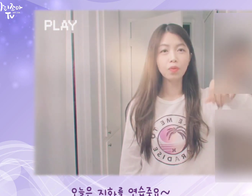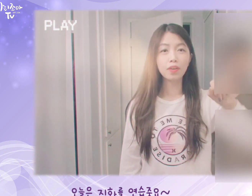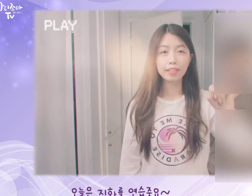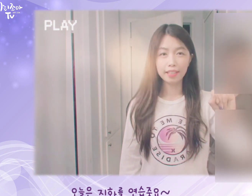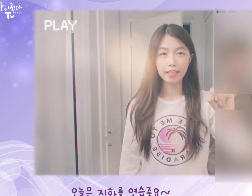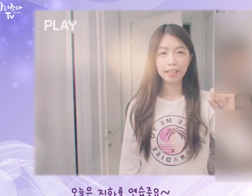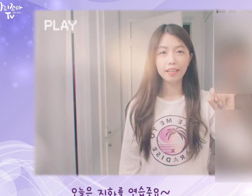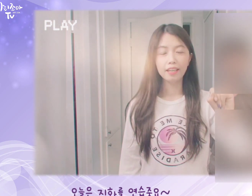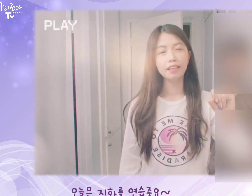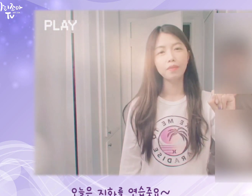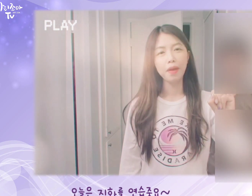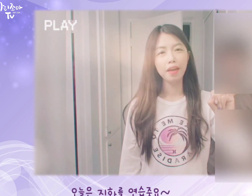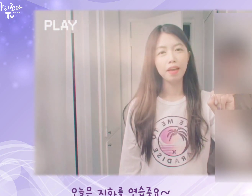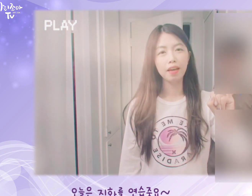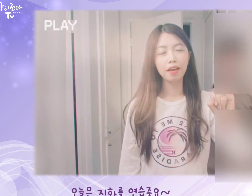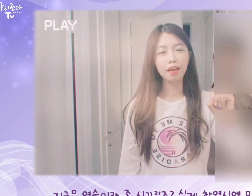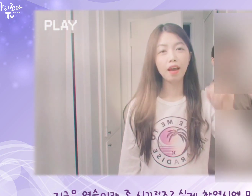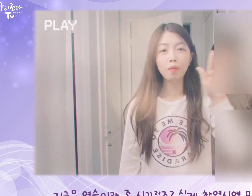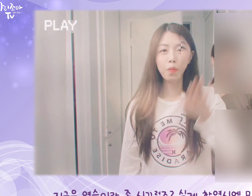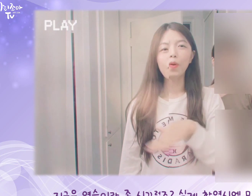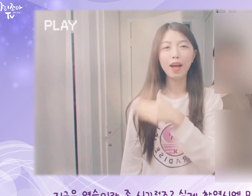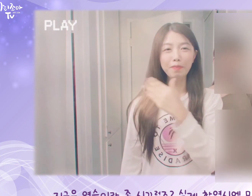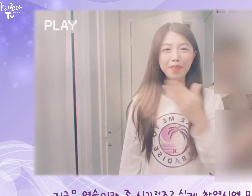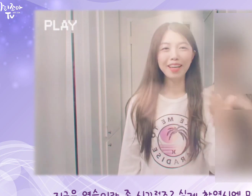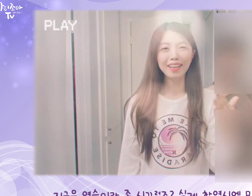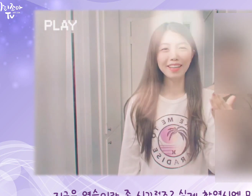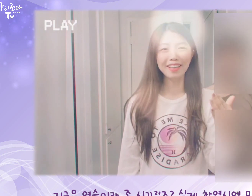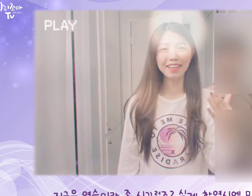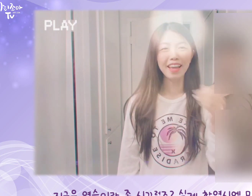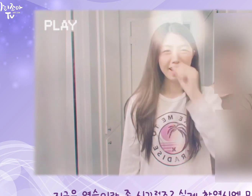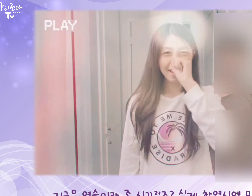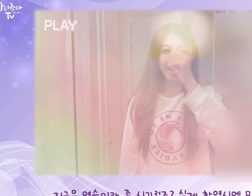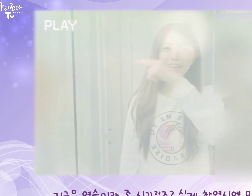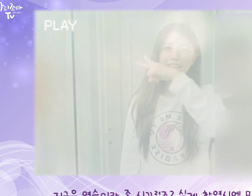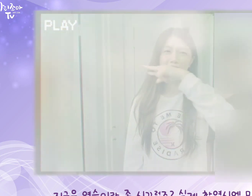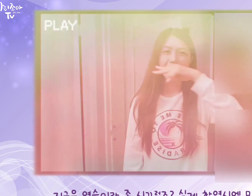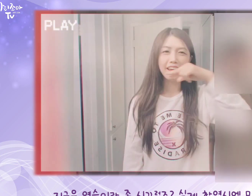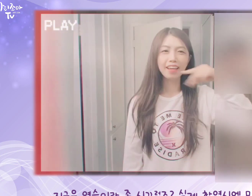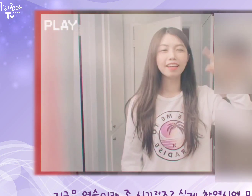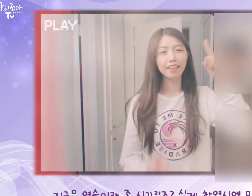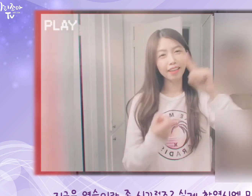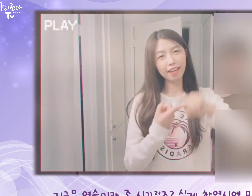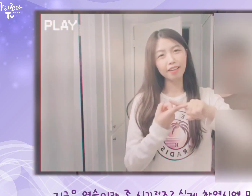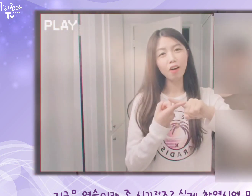지. 님의. 보랏빛. 향기에. 수어.